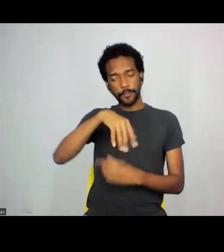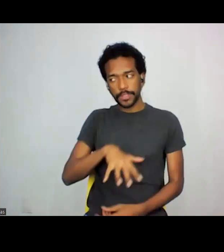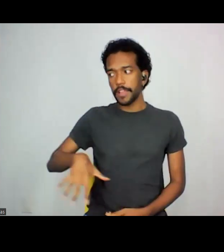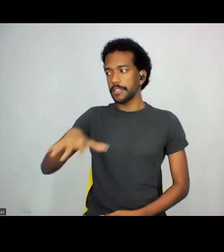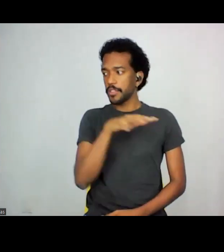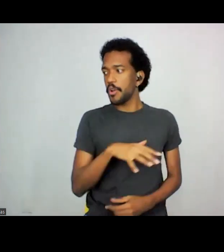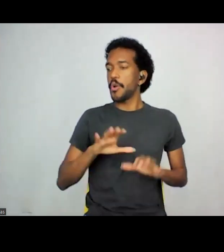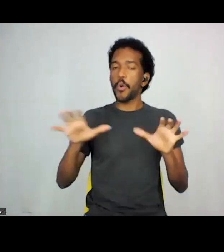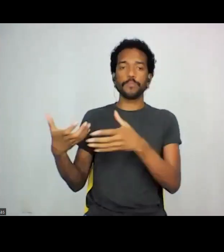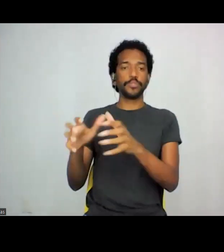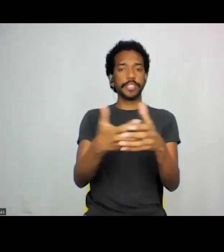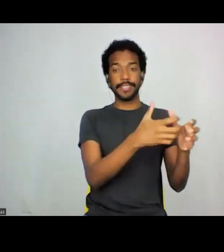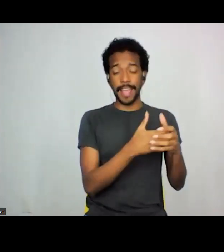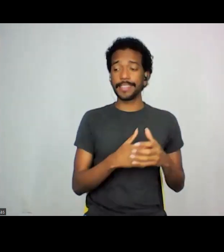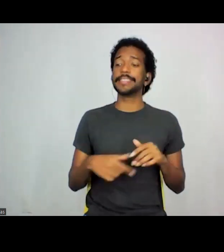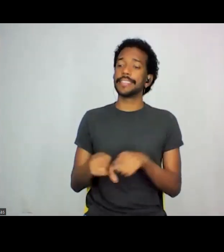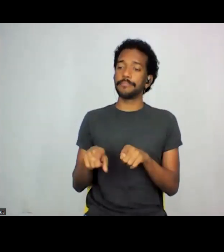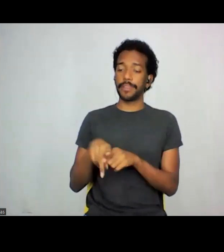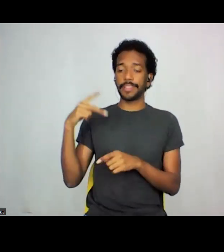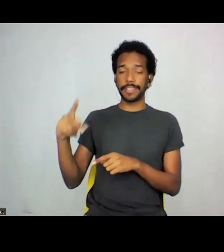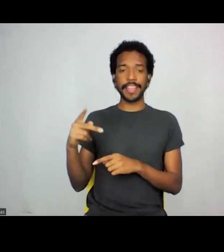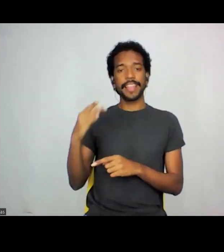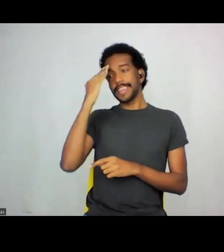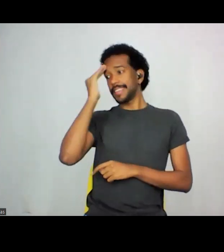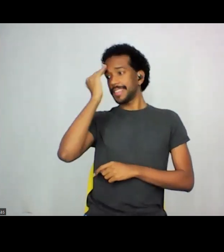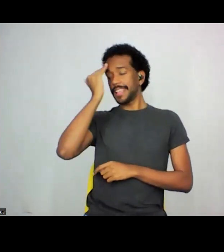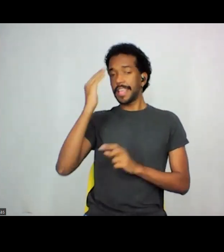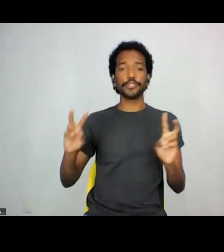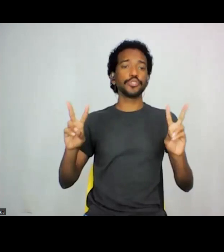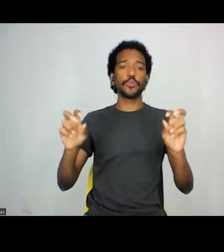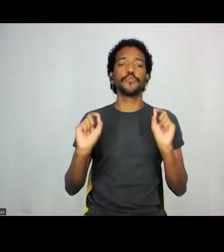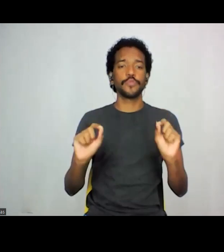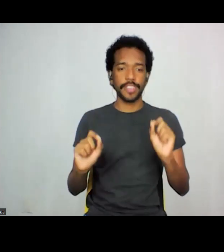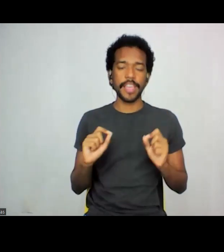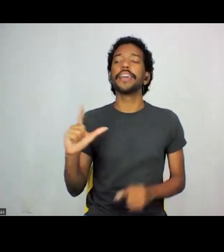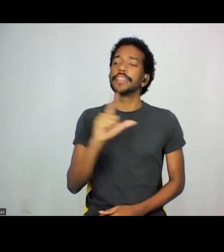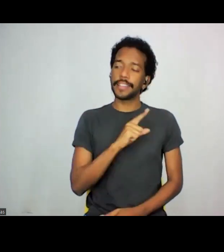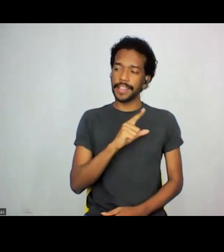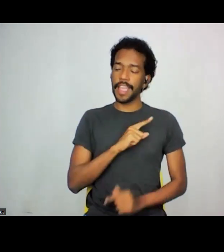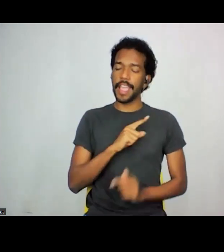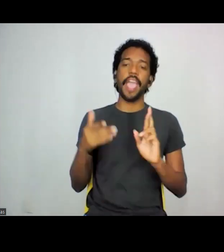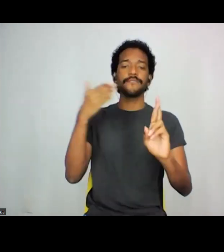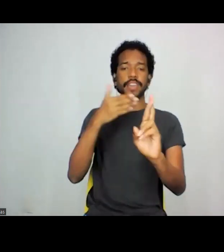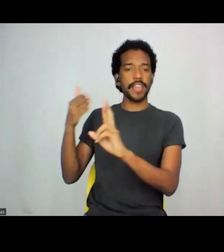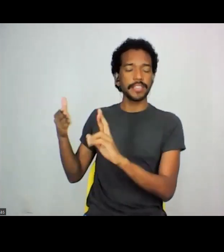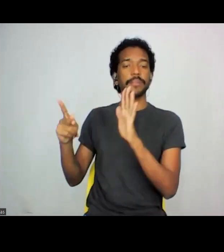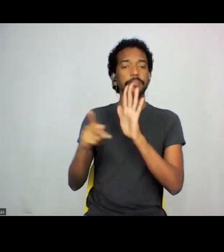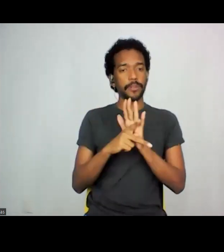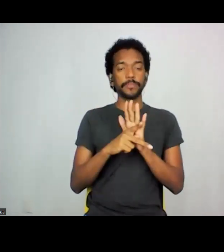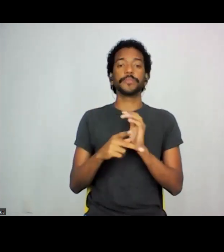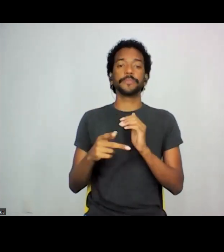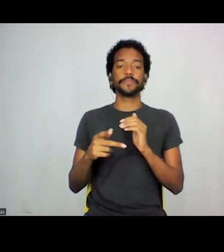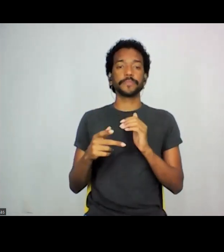também sair de suas paredes e ter que existem referências patrimoniais em diversos locais do